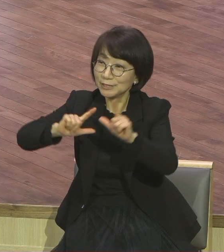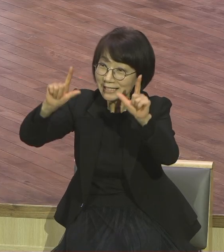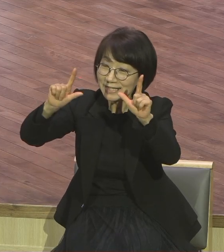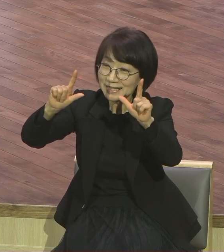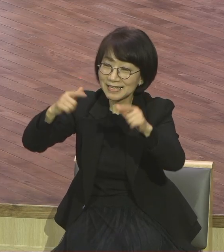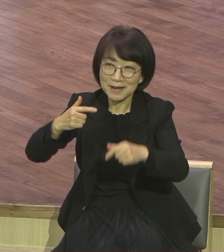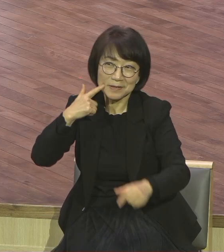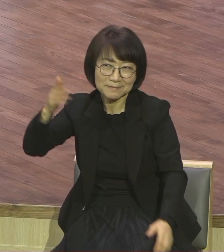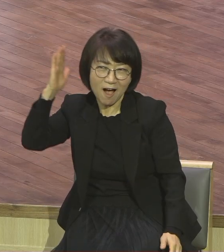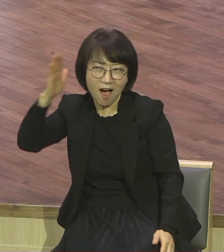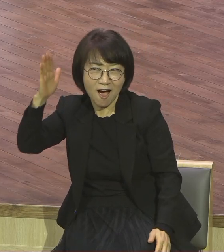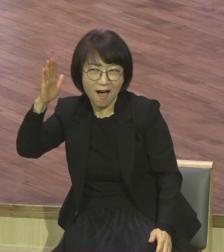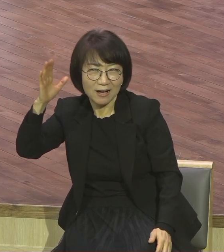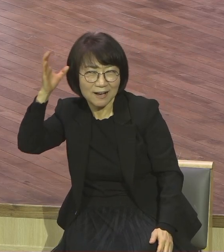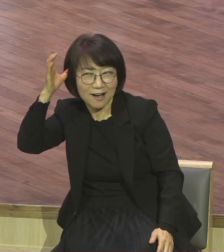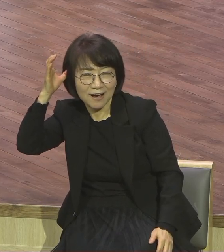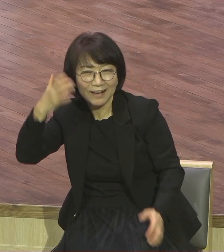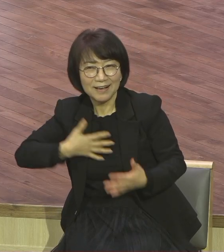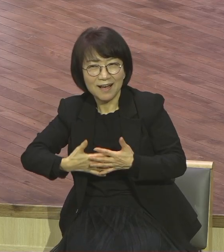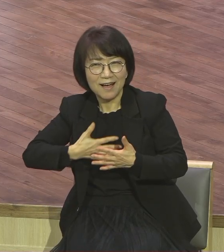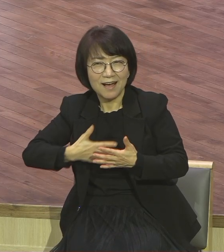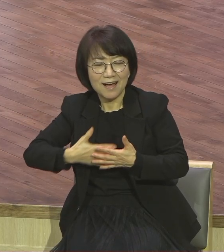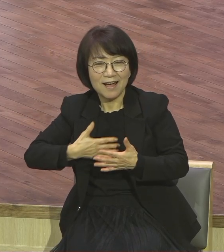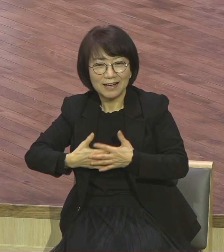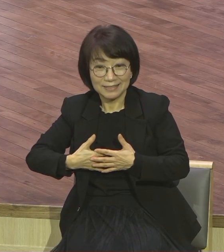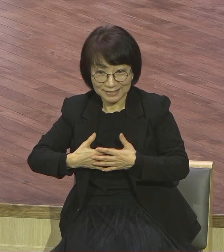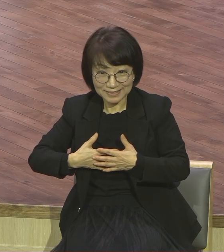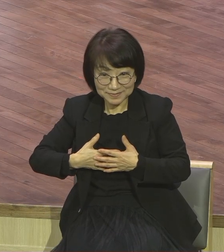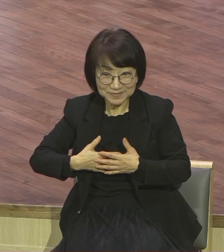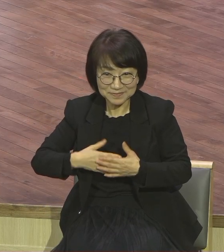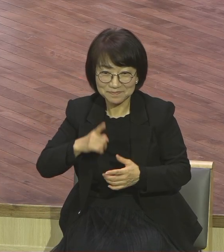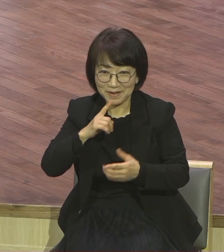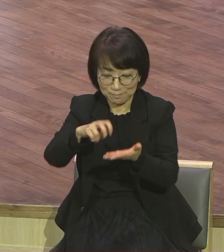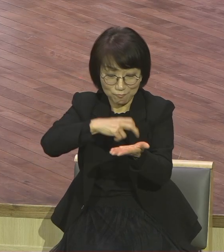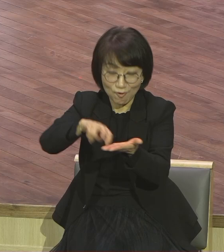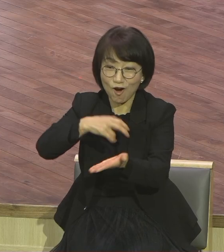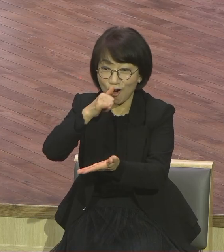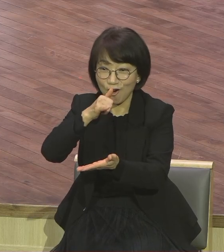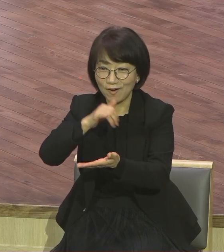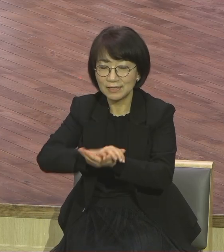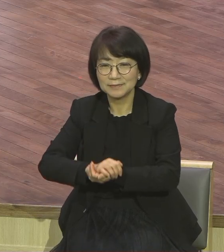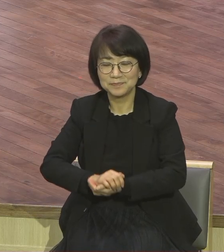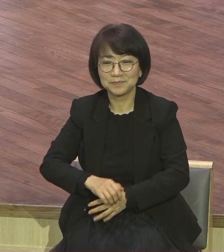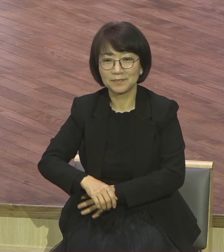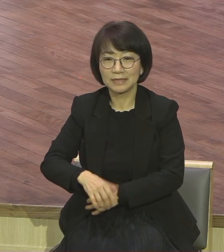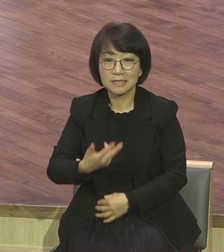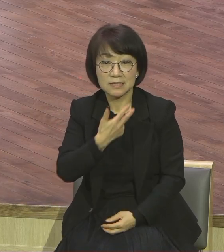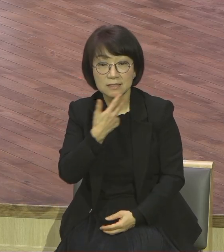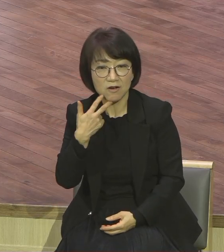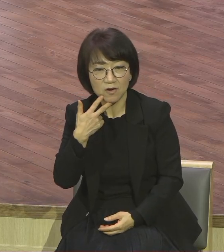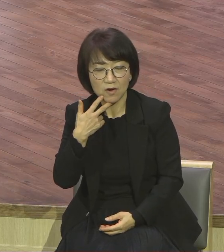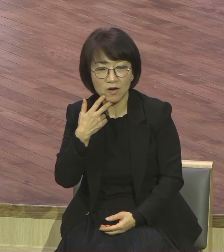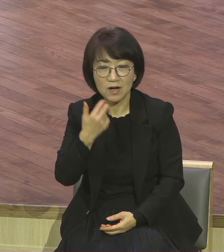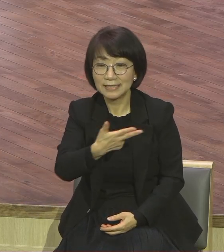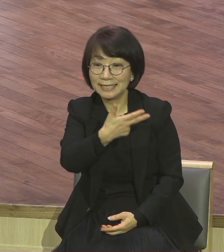기다리며 설레입니다 우리 저 통역부에 통역하는 분들 영어 인도네시아 또 스페인